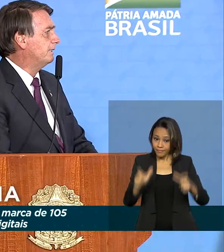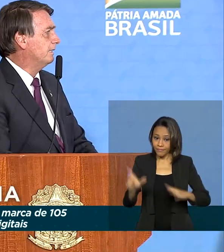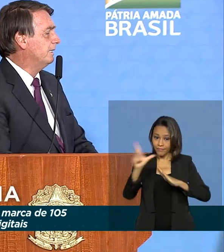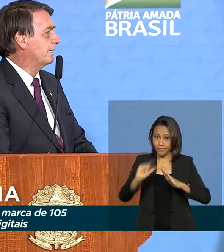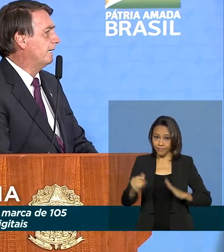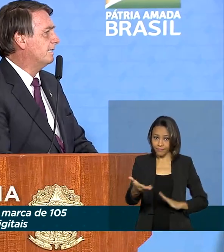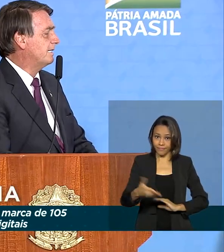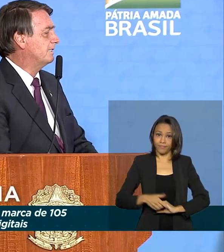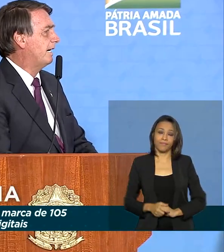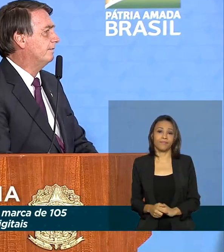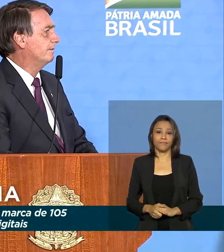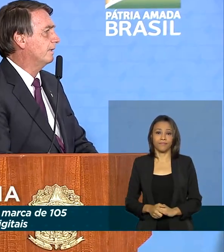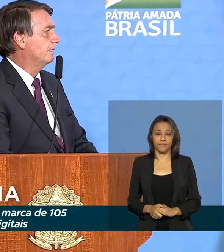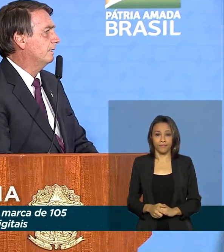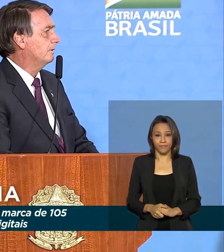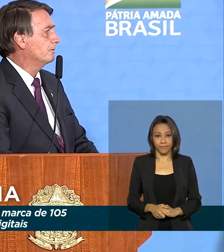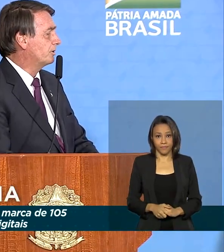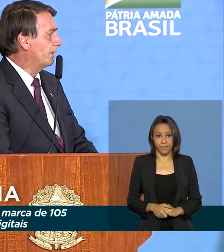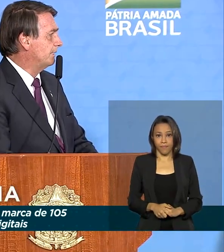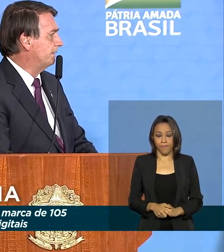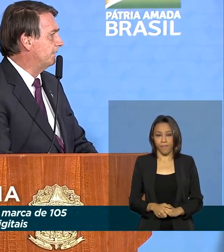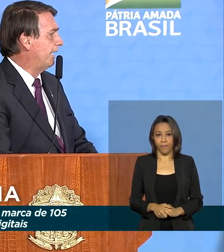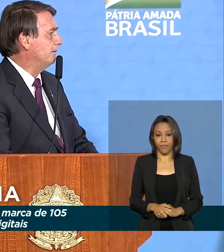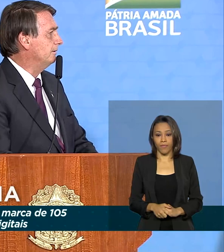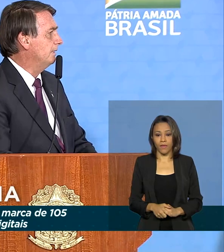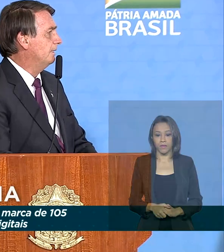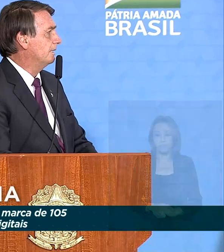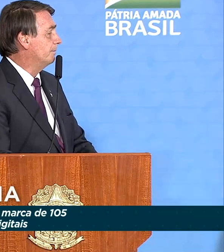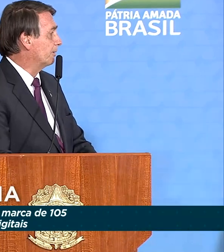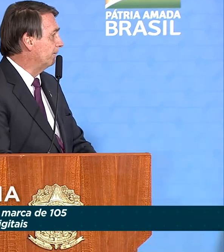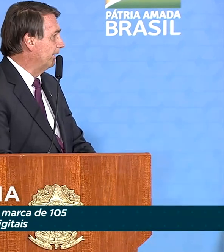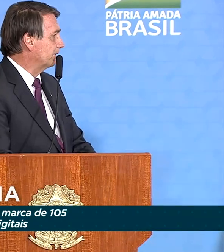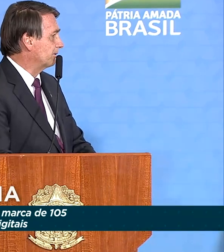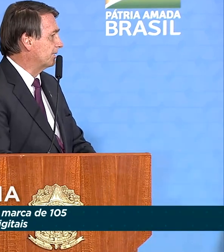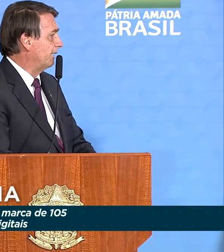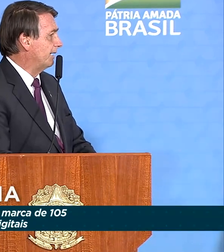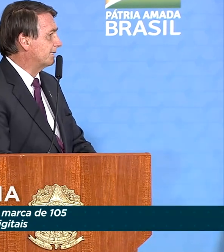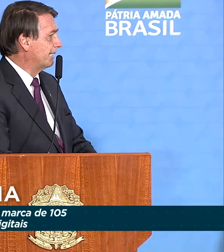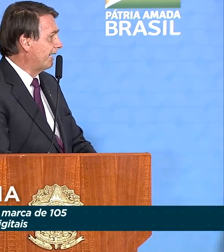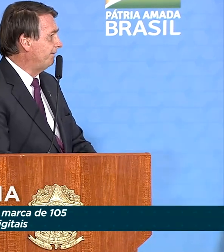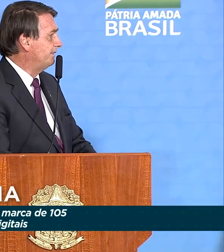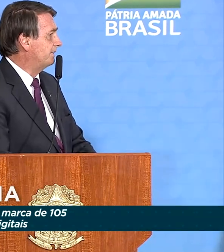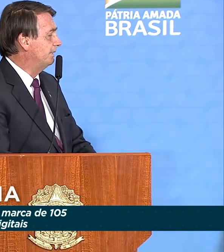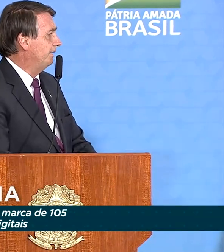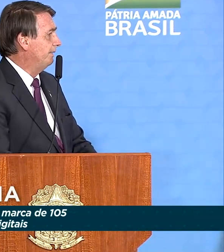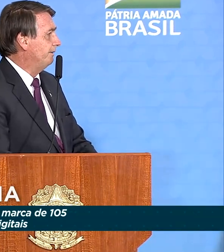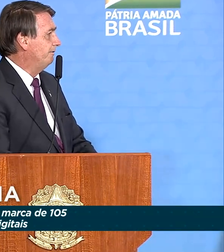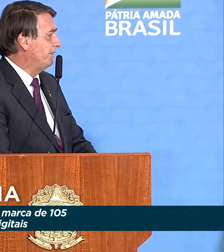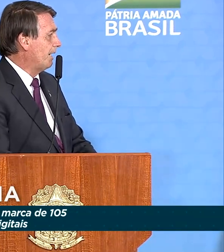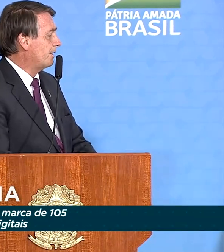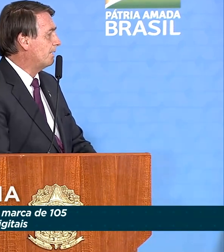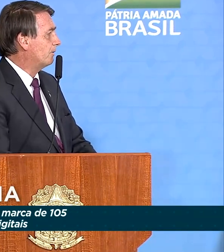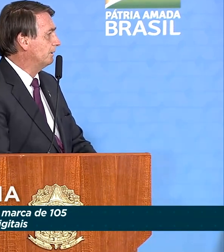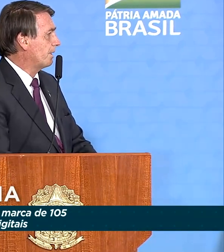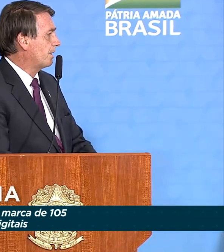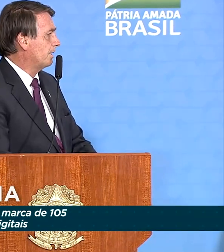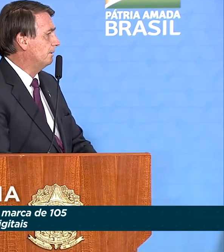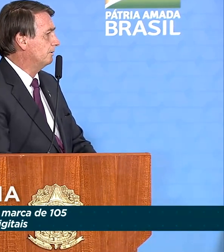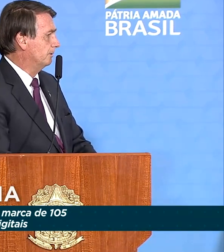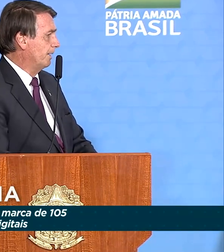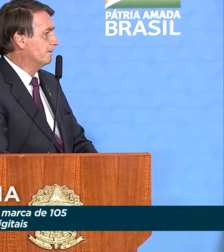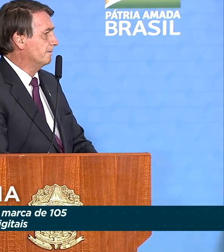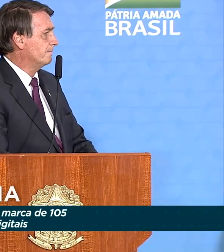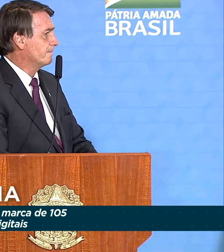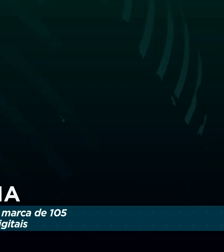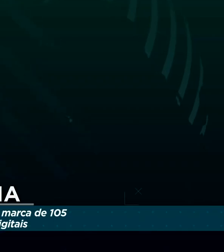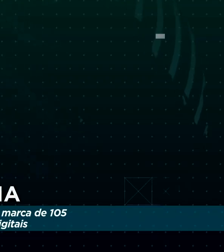Mais do que atendia quem necessitava. Os senhores evitaram que problemas sociais graves viessem a acontecer